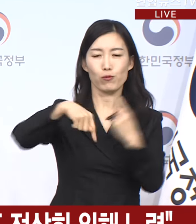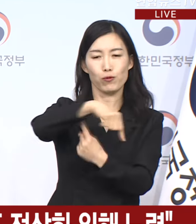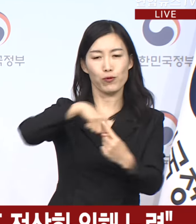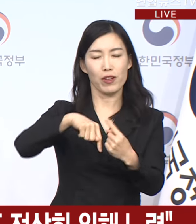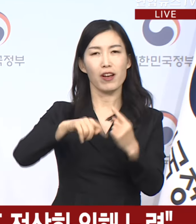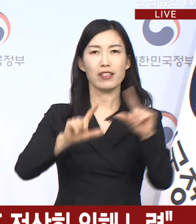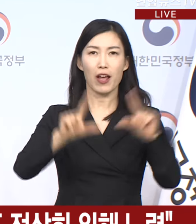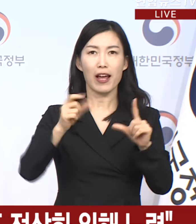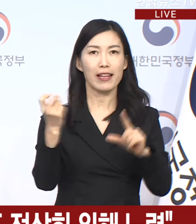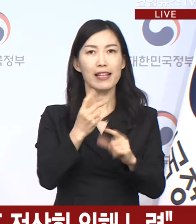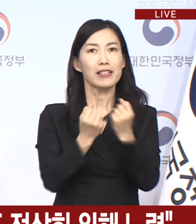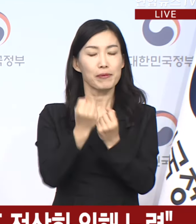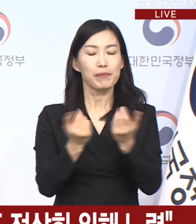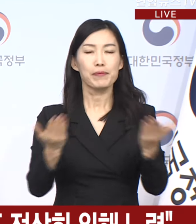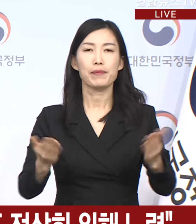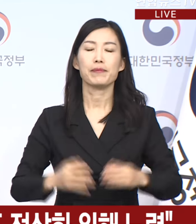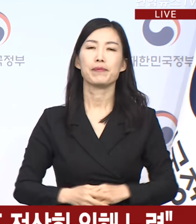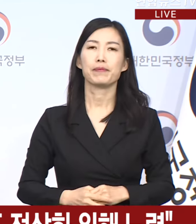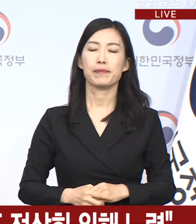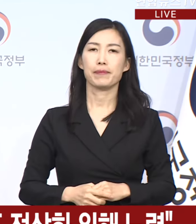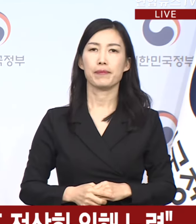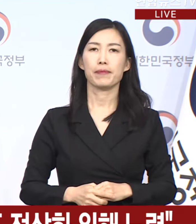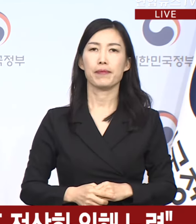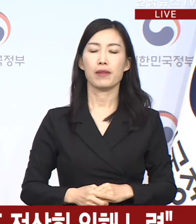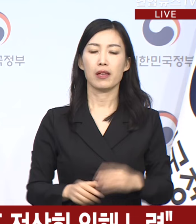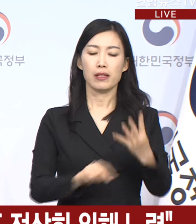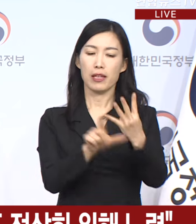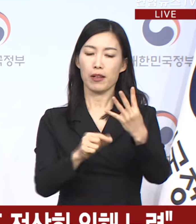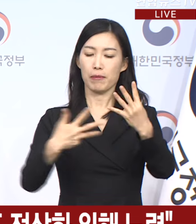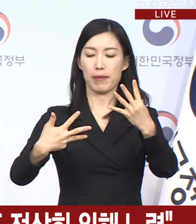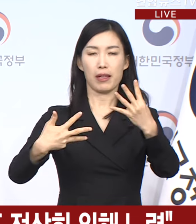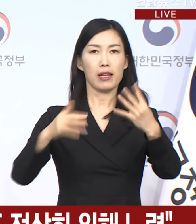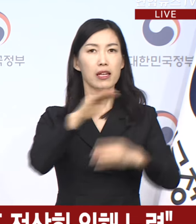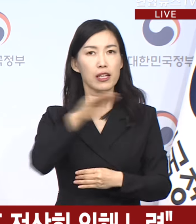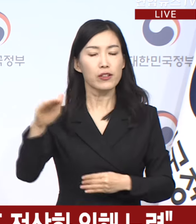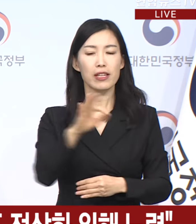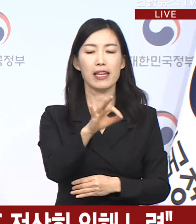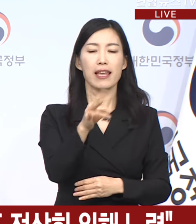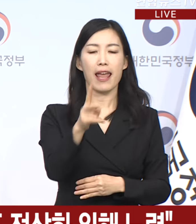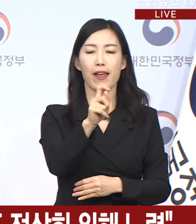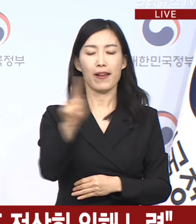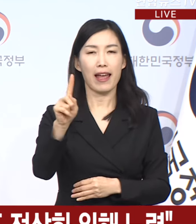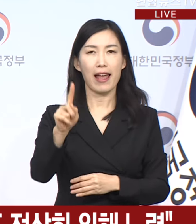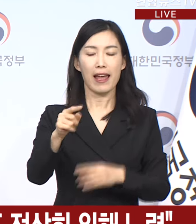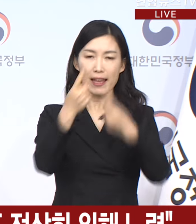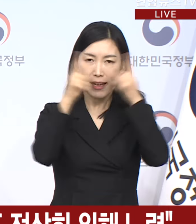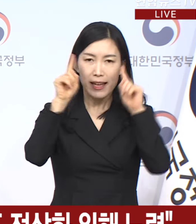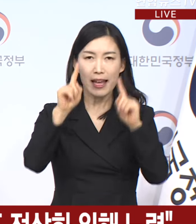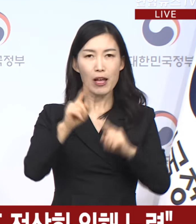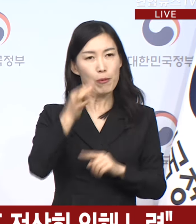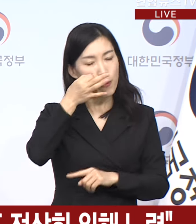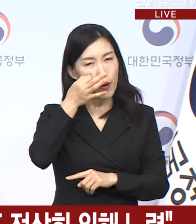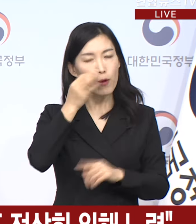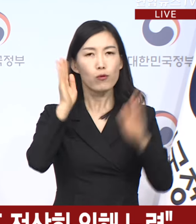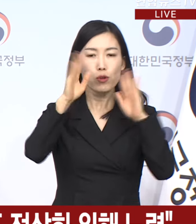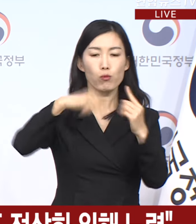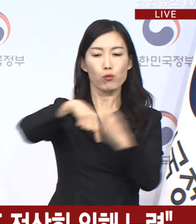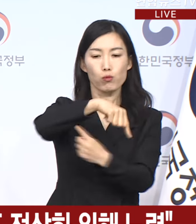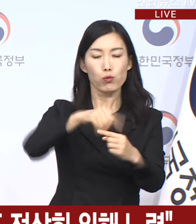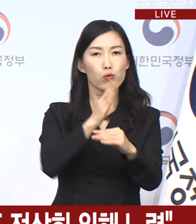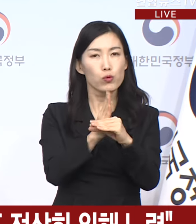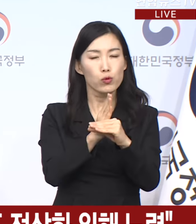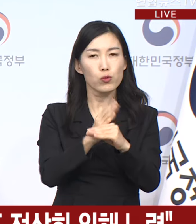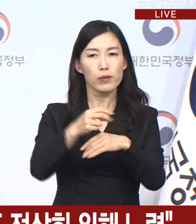현황을 말씀드리겠습니다. 4월 8일 기준 옛과 1학년을 대상으로 수업을 운영하고 있는